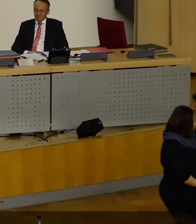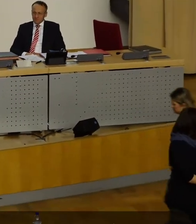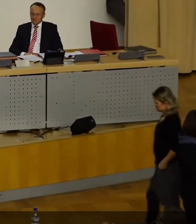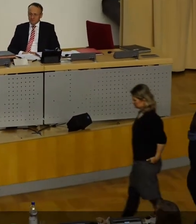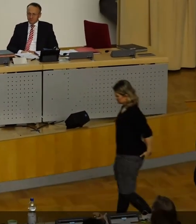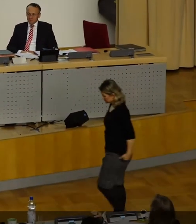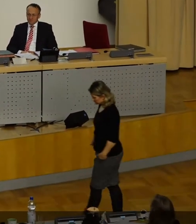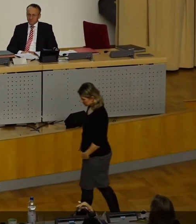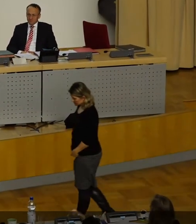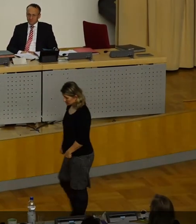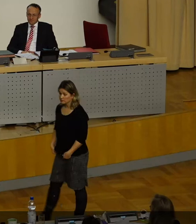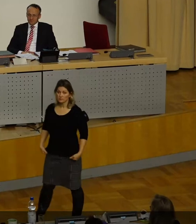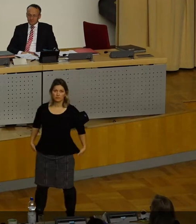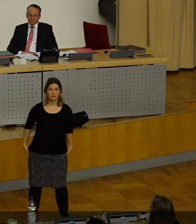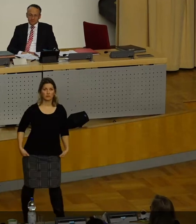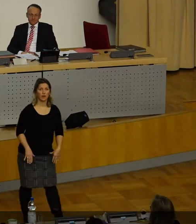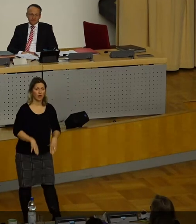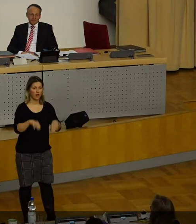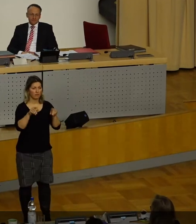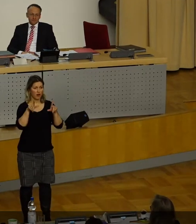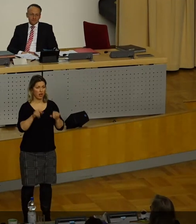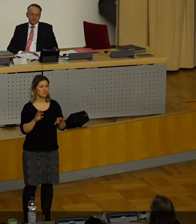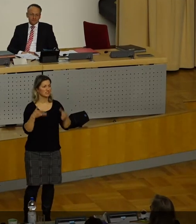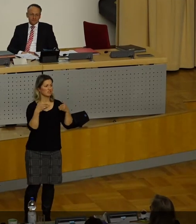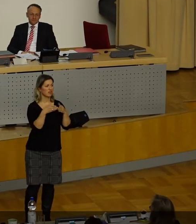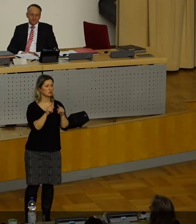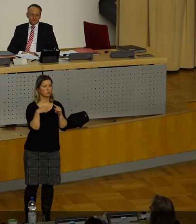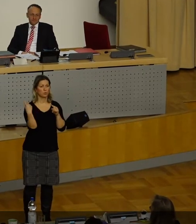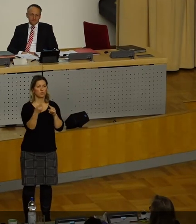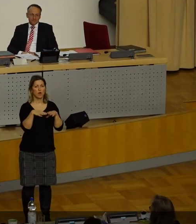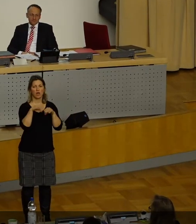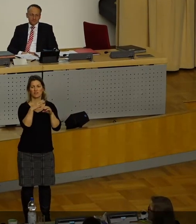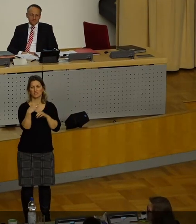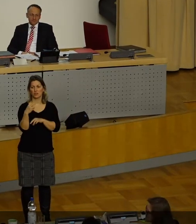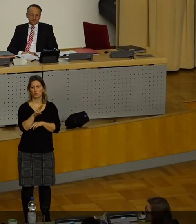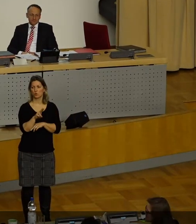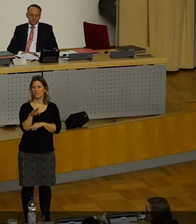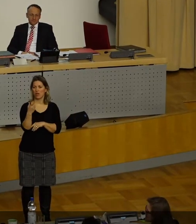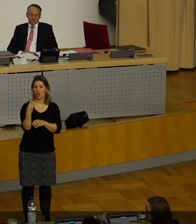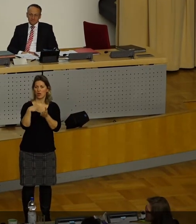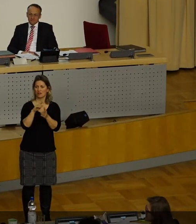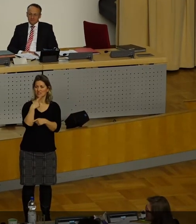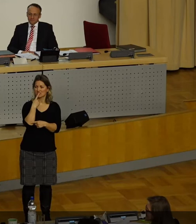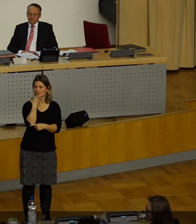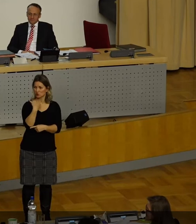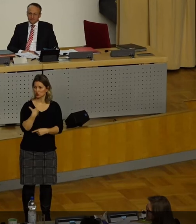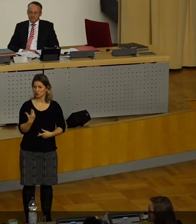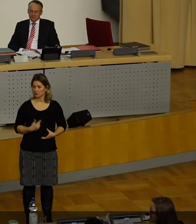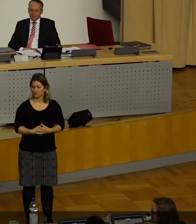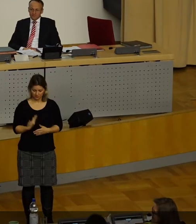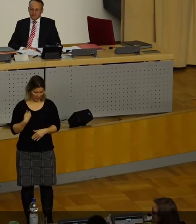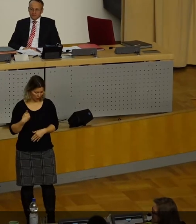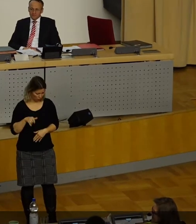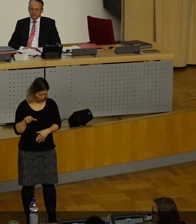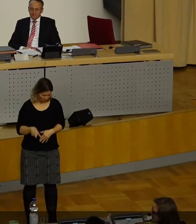So, wir steigen ein in die Fraktionsrunde. beginnt die CDU-Fraktion, wenn das Wort gewünscht. Herr Krüger.